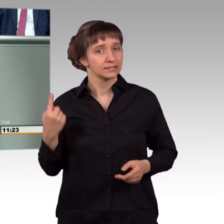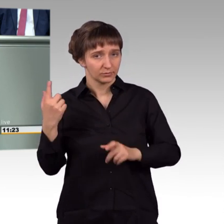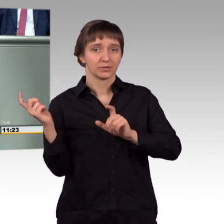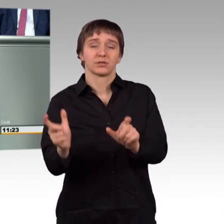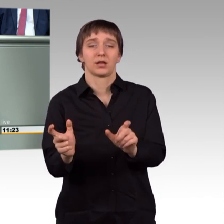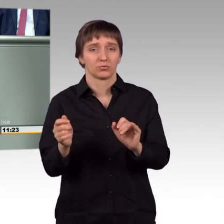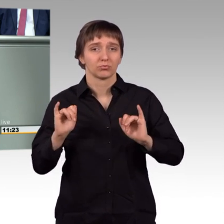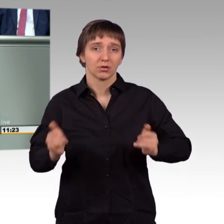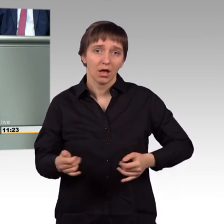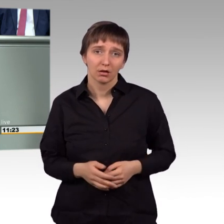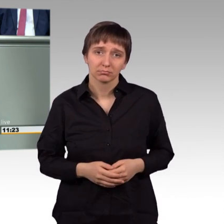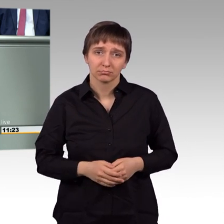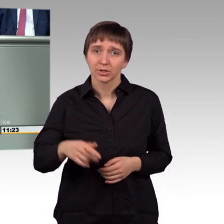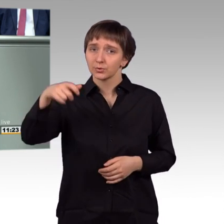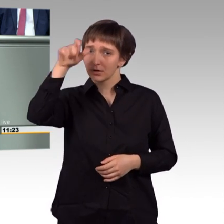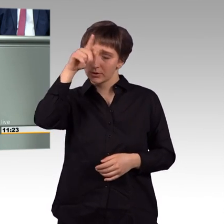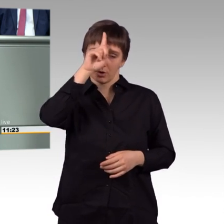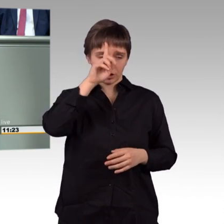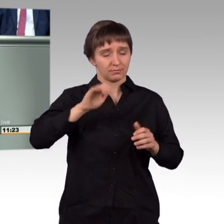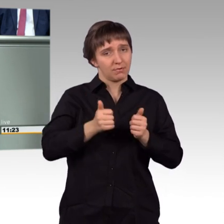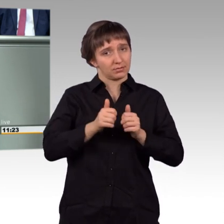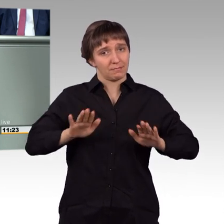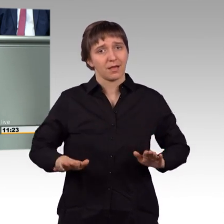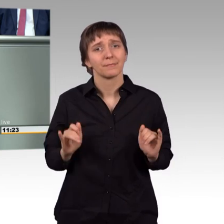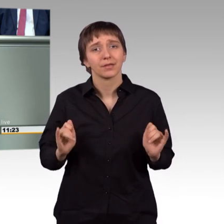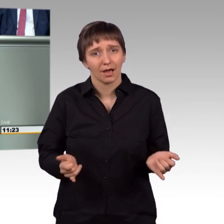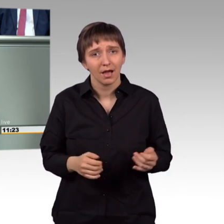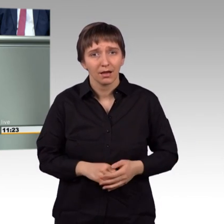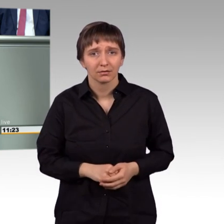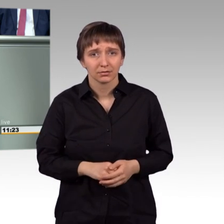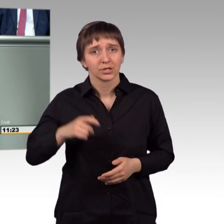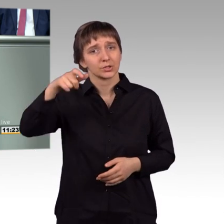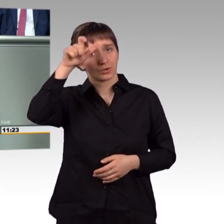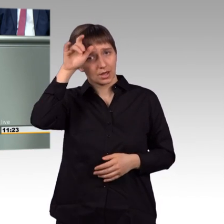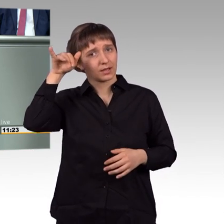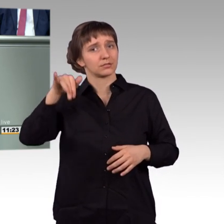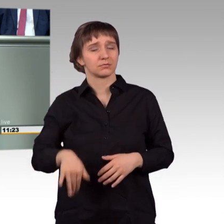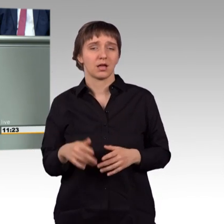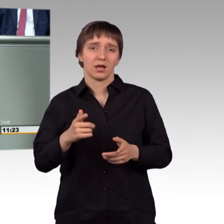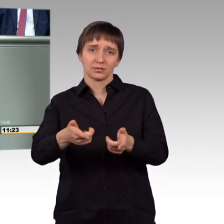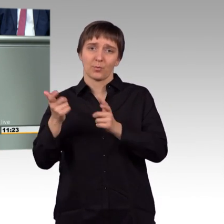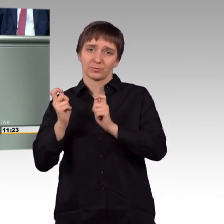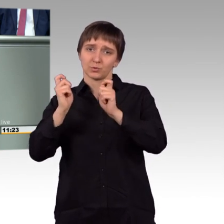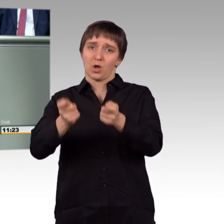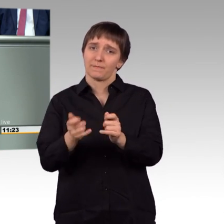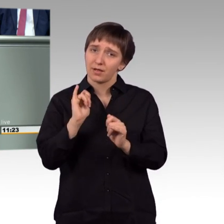bleibt auch ein Partner Deutschlands. Und ja, die Türkei ist Opfer von Terrorismus geworden, auch von IS-Anschlägen.